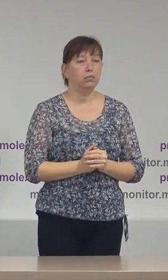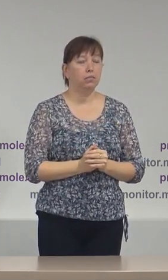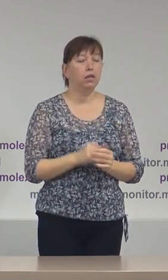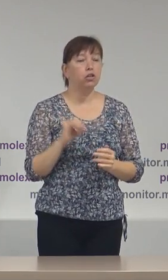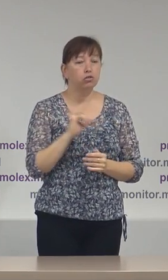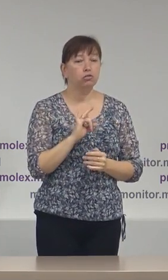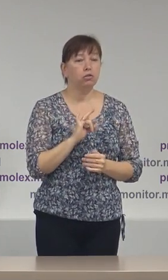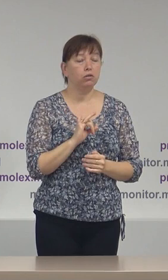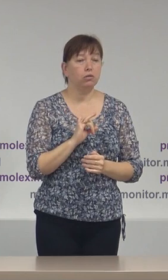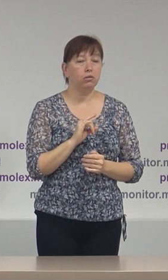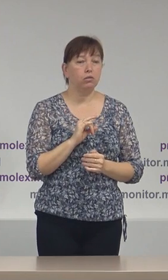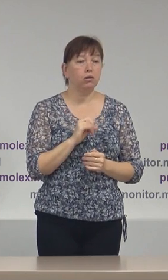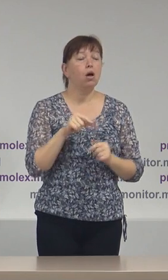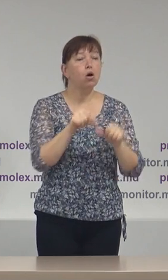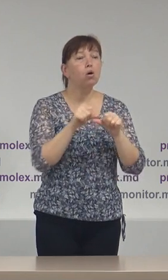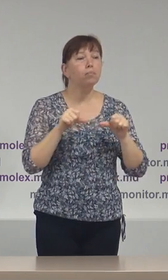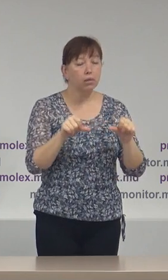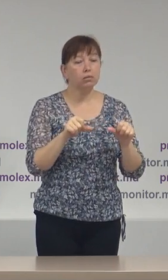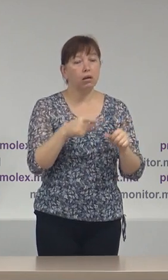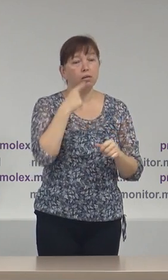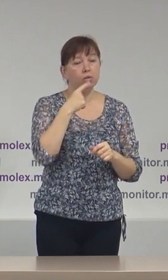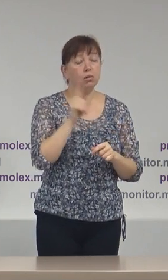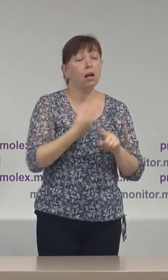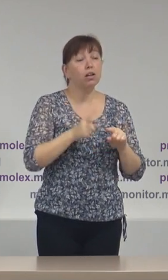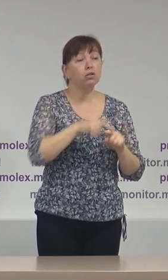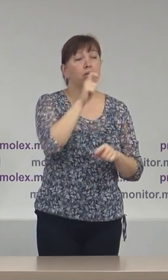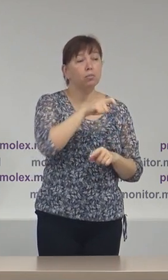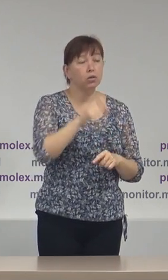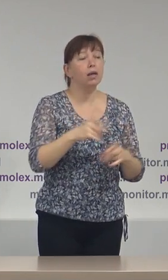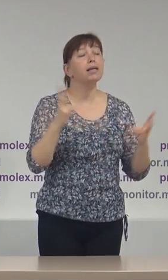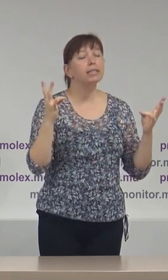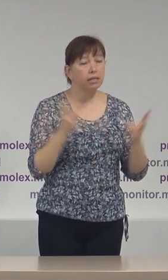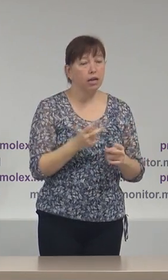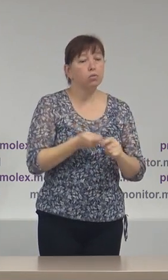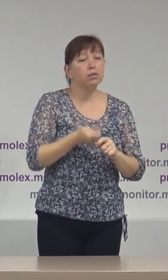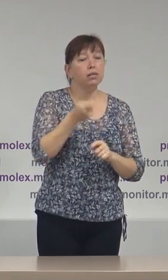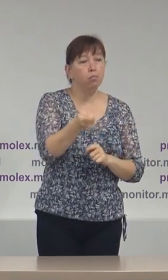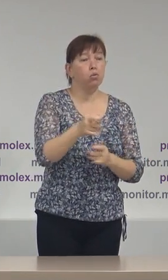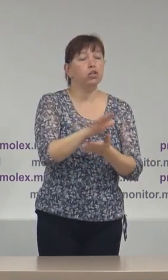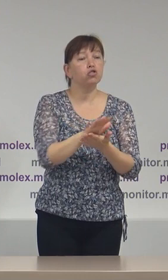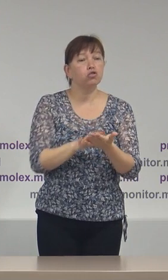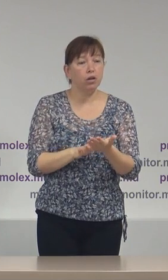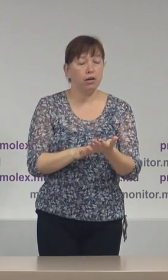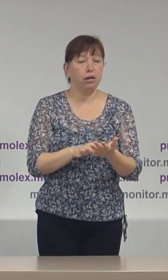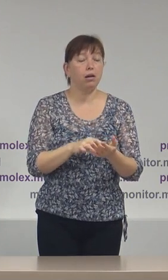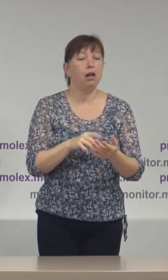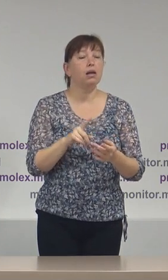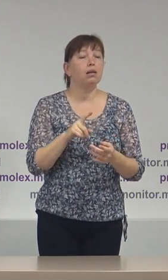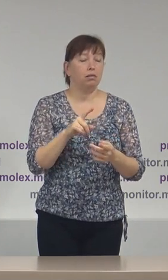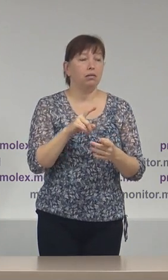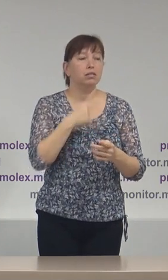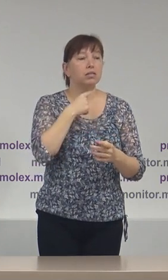Și aici Comisia a menționat că aceste persoane trebuie să depună cereri pentru votare la locul